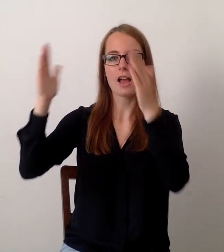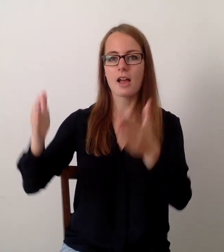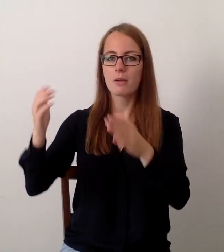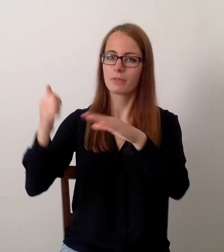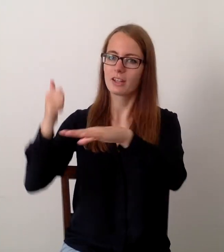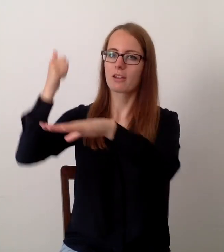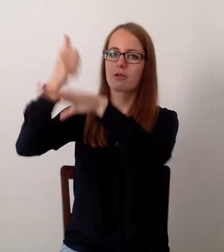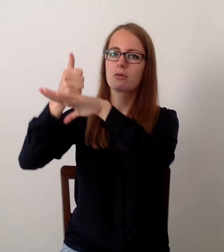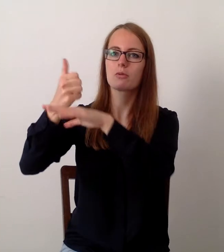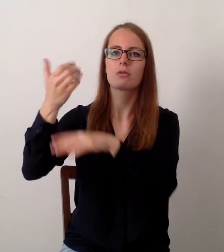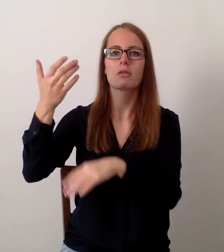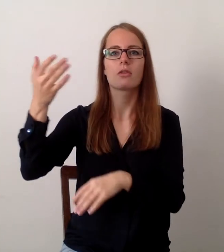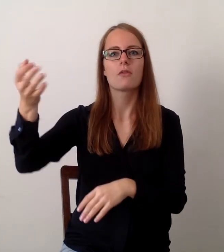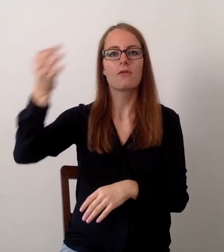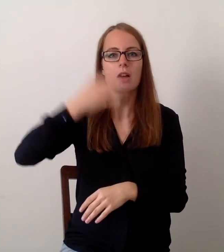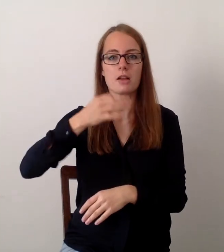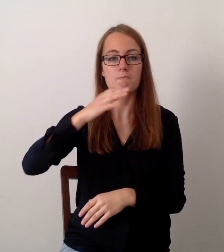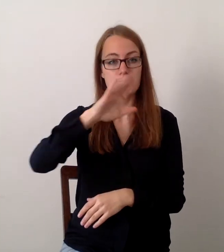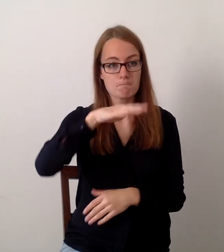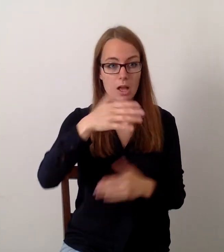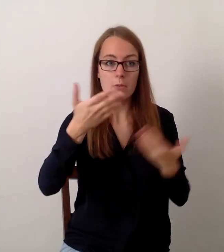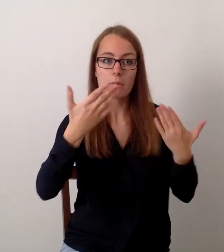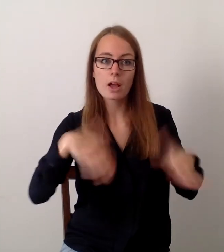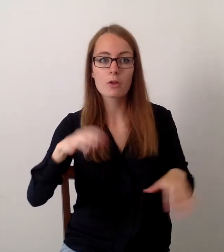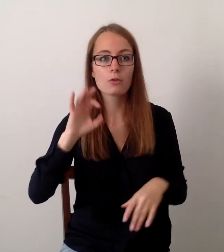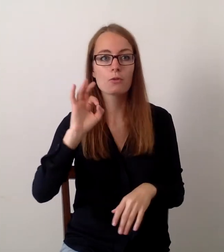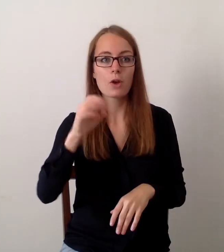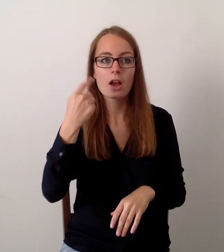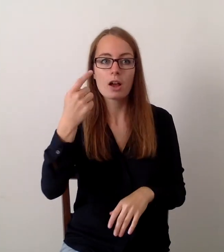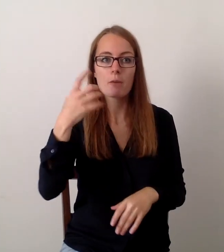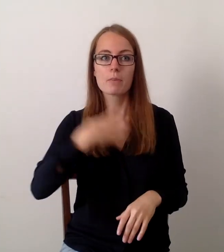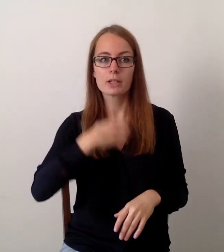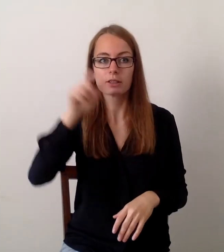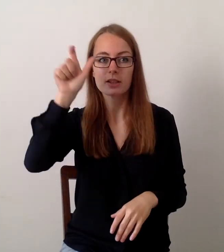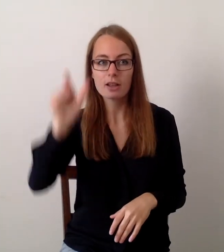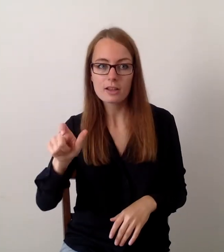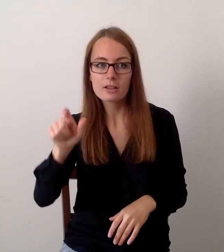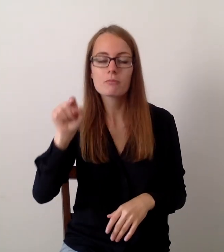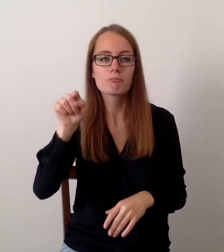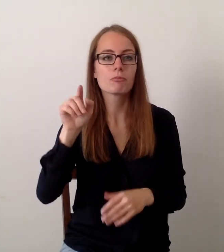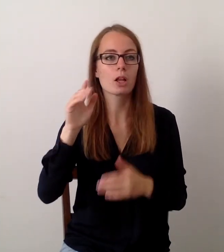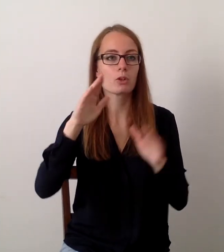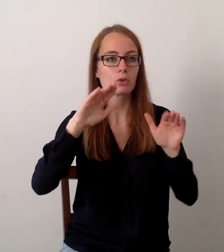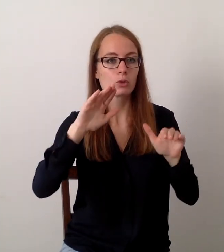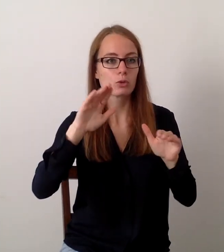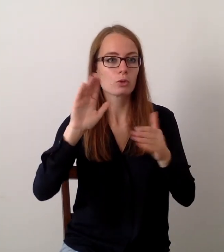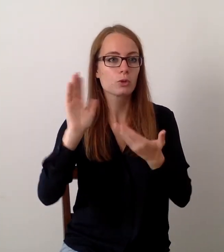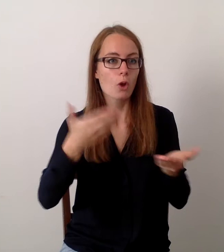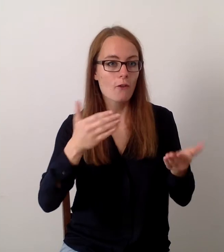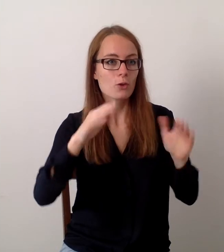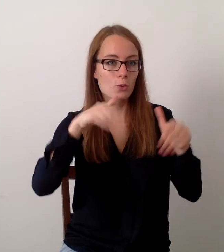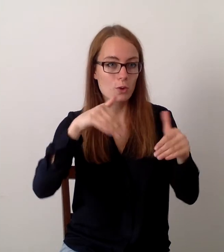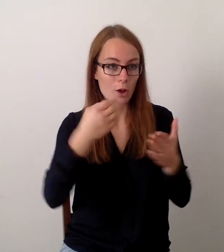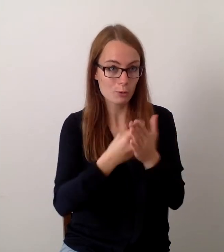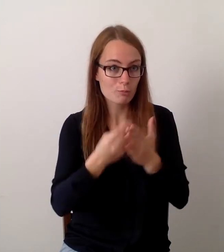Pflegeheim, ob ich die Bereitheit hätte für eine der Patienten in seinem Pflegeheim ein Servicehund